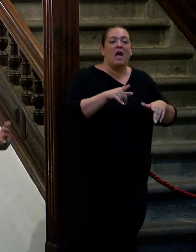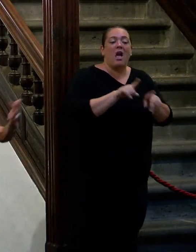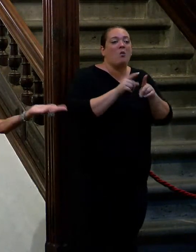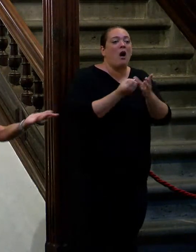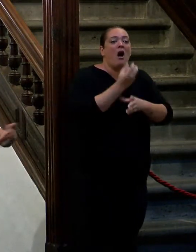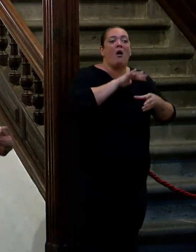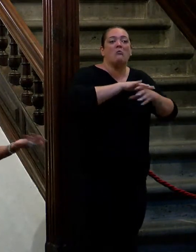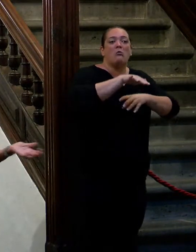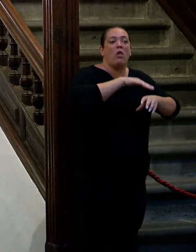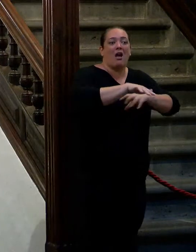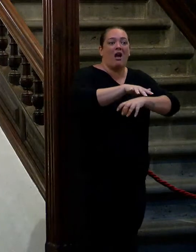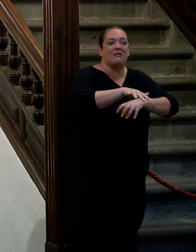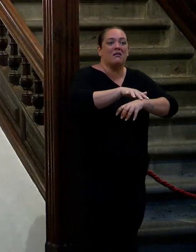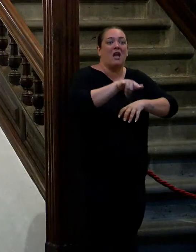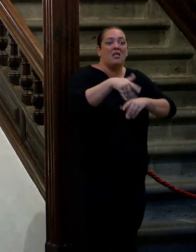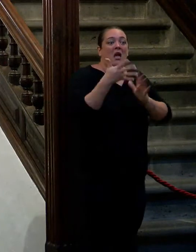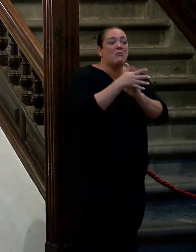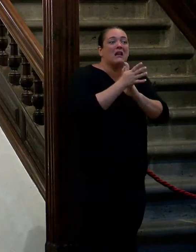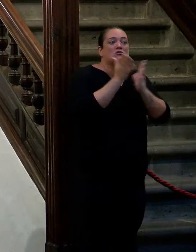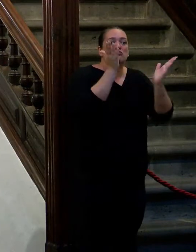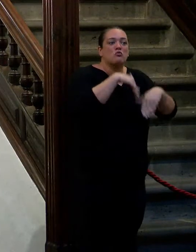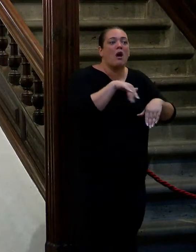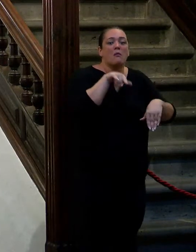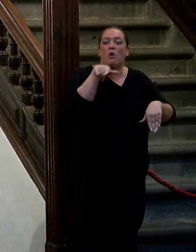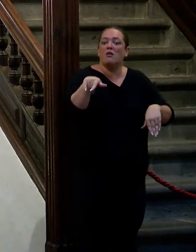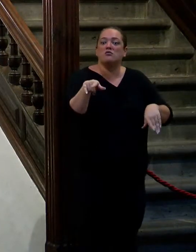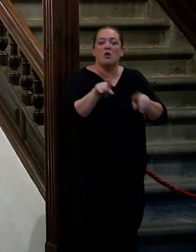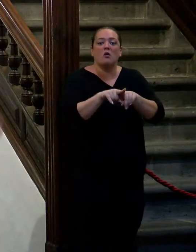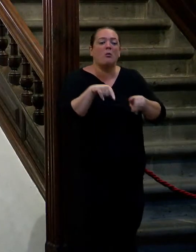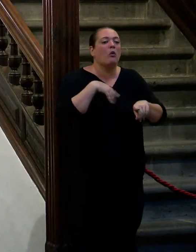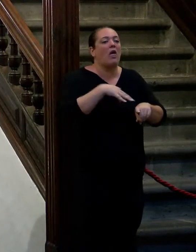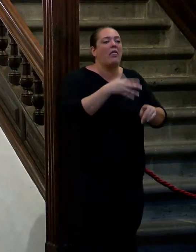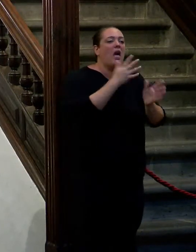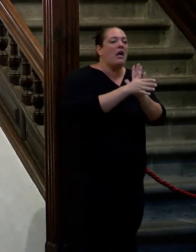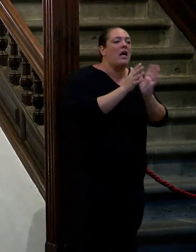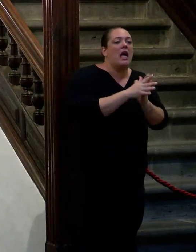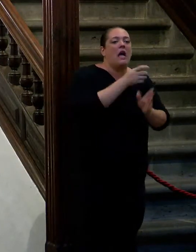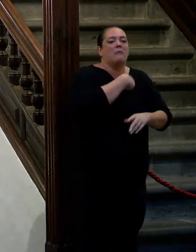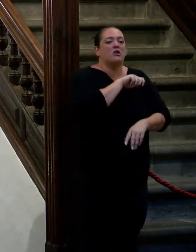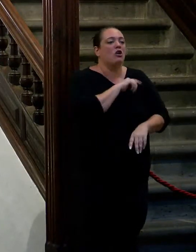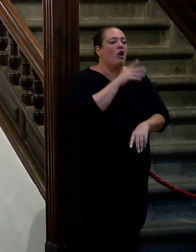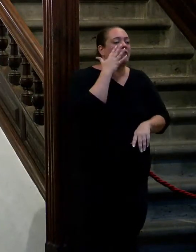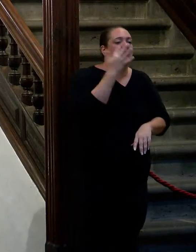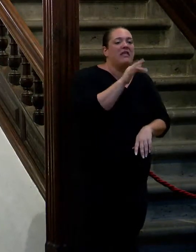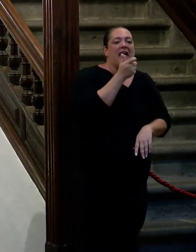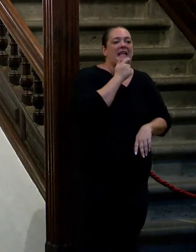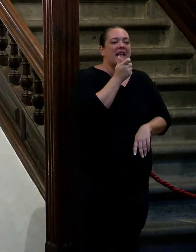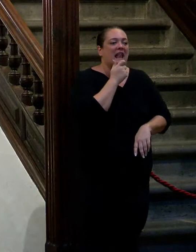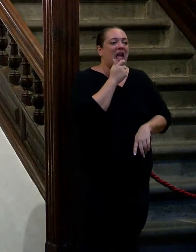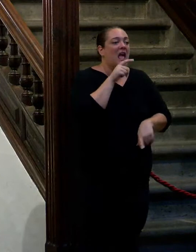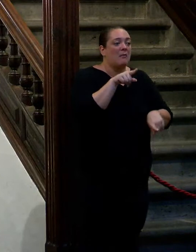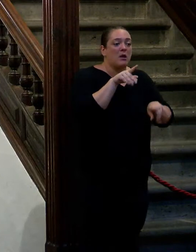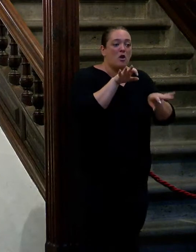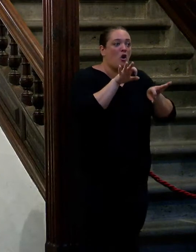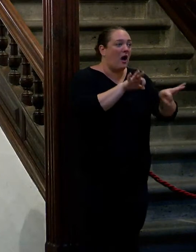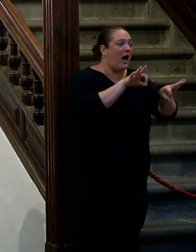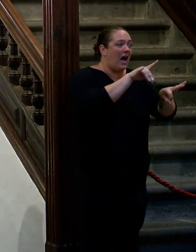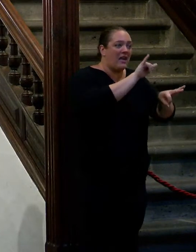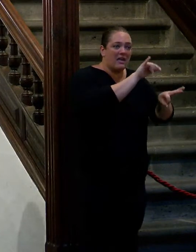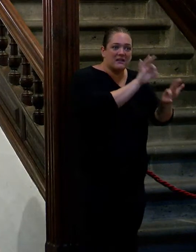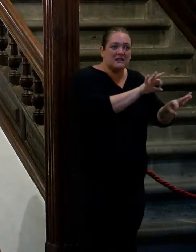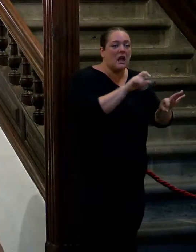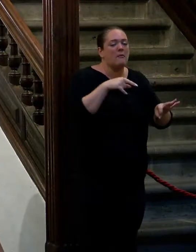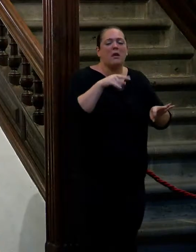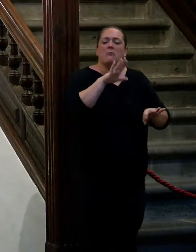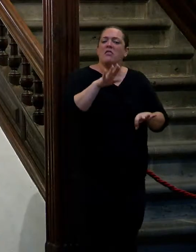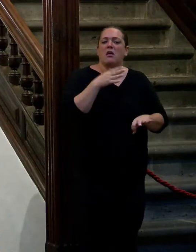volcán que si ustedes no tienen explicación tú lo puedes contar en inglés en español en francés pero lo que es es y ya está ahí y lo ves y me parece